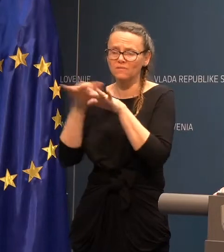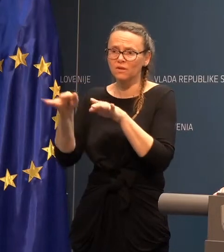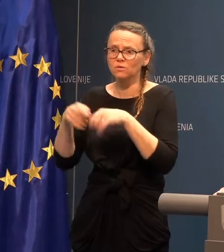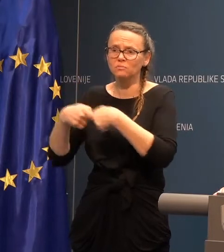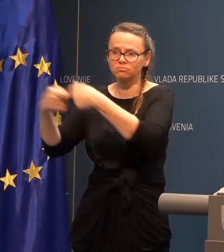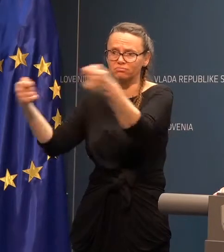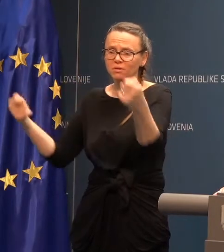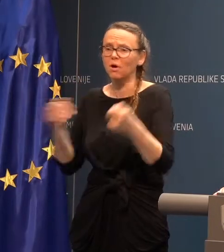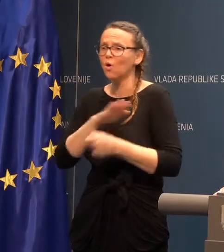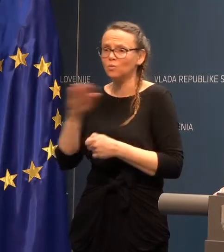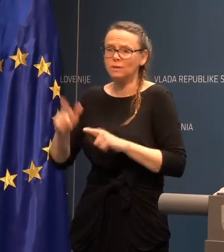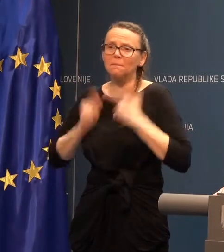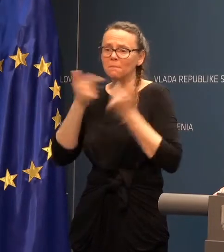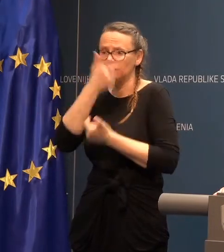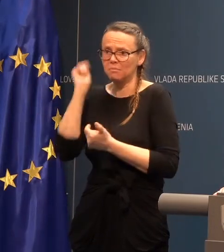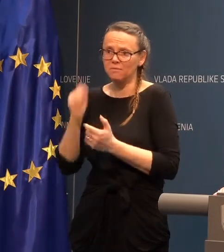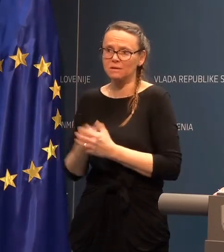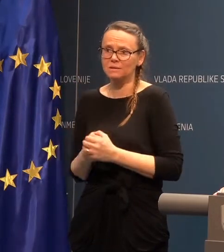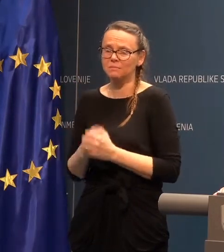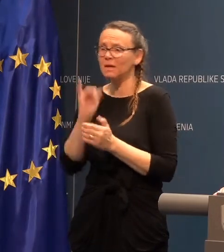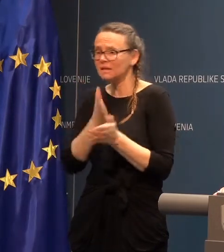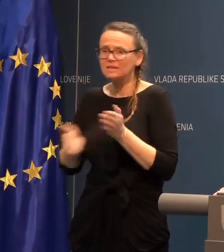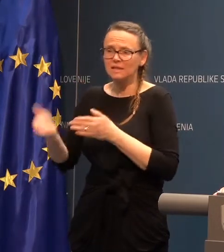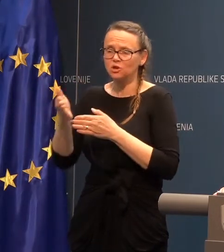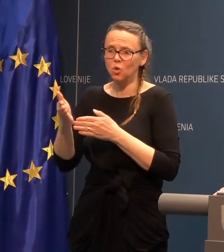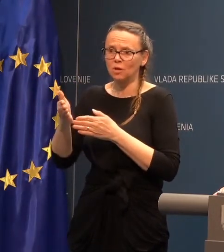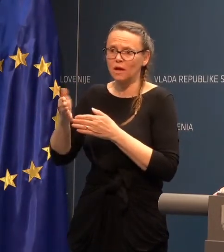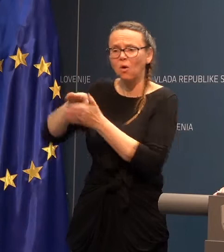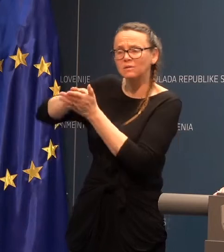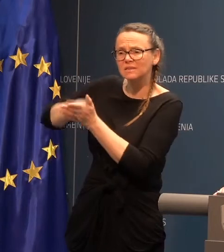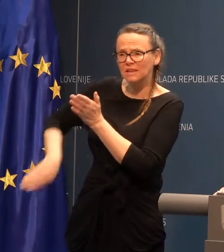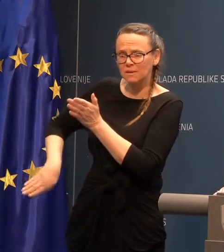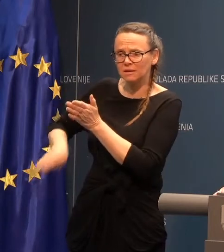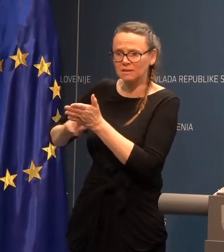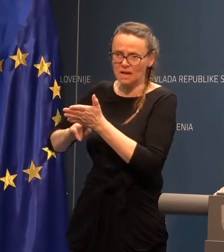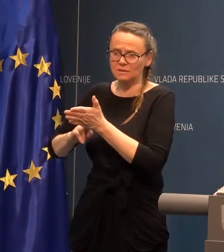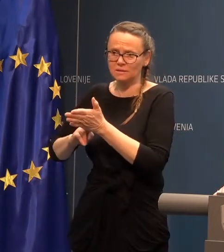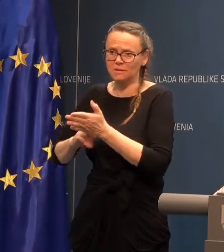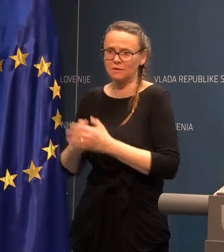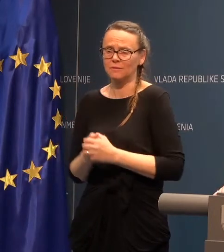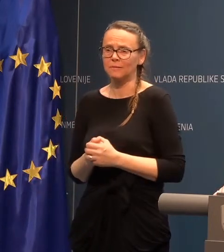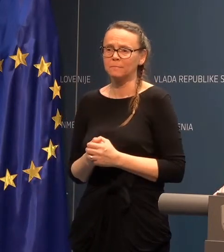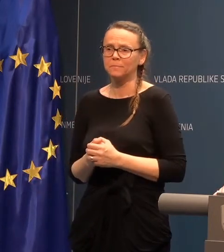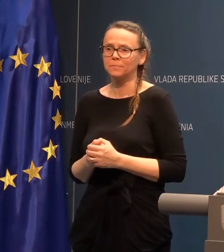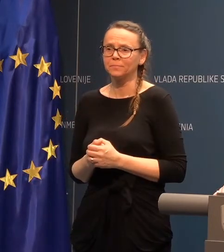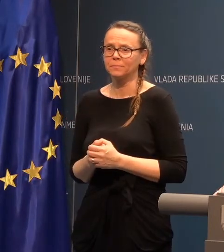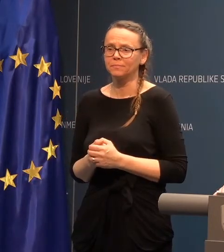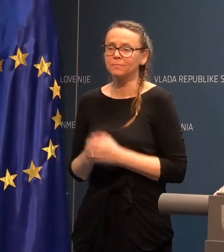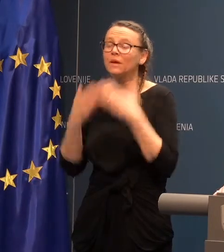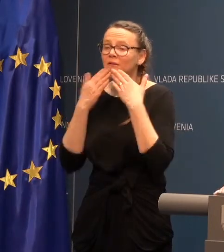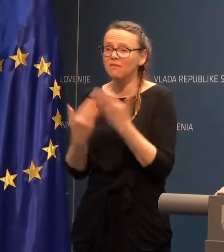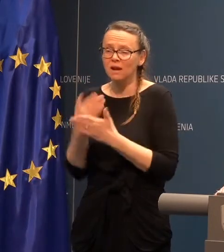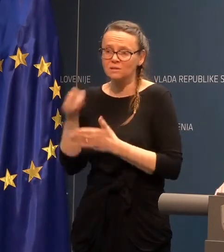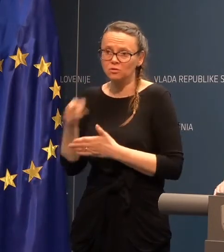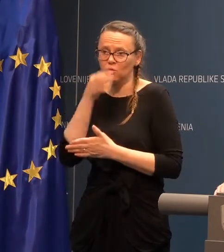predivalcem, tako da se izognejo stigmatizaciji in tako naprej. Hvala. Hvala.